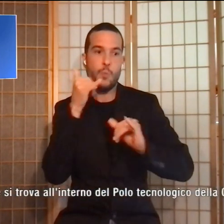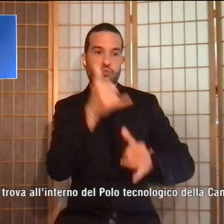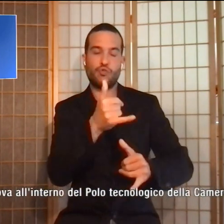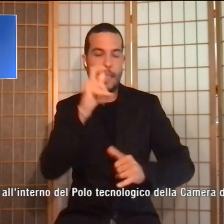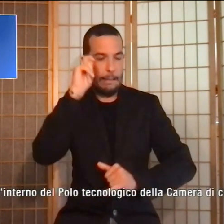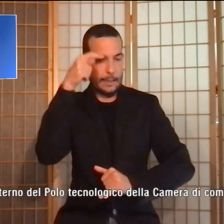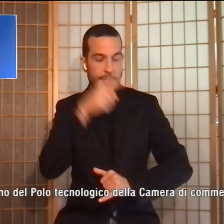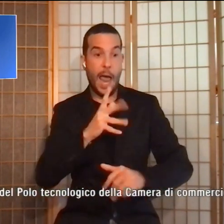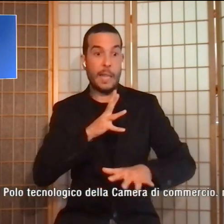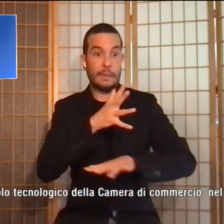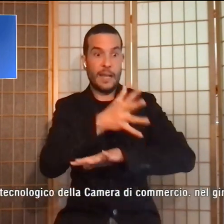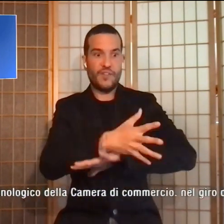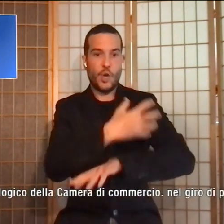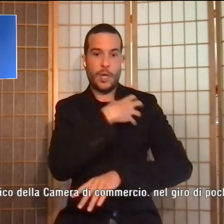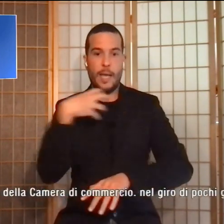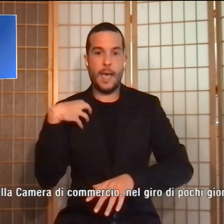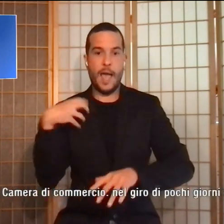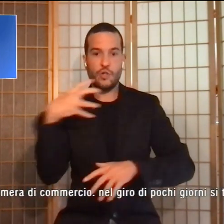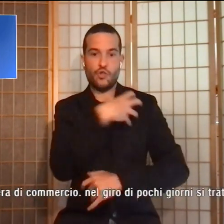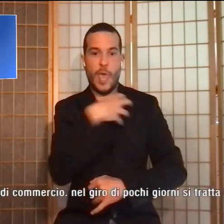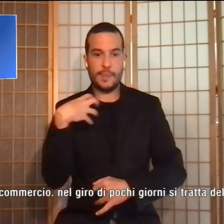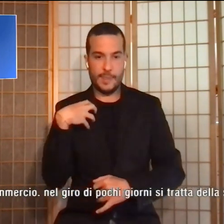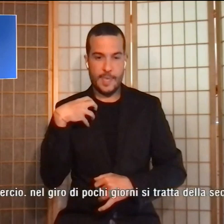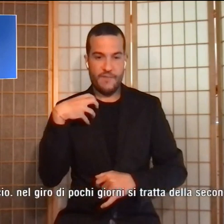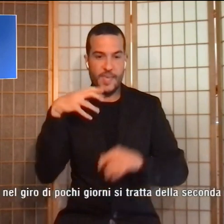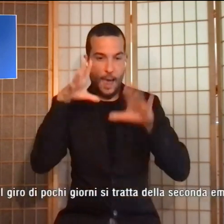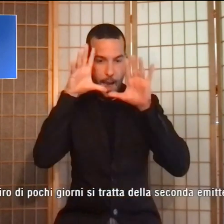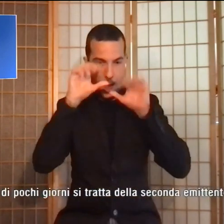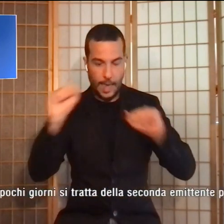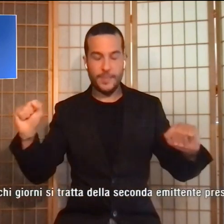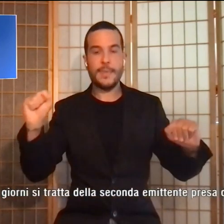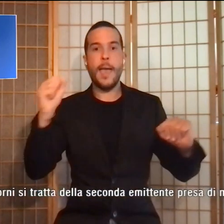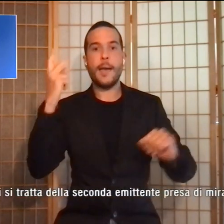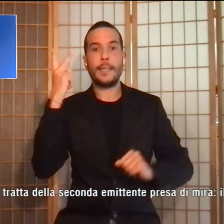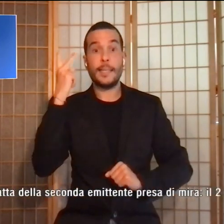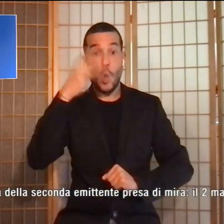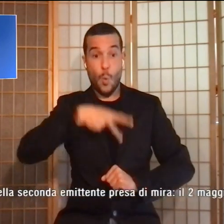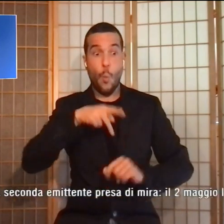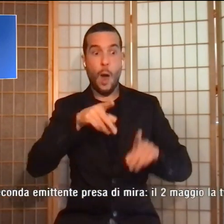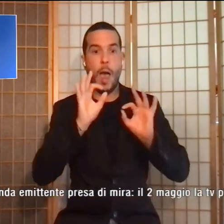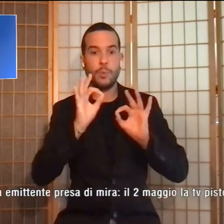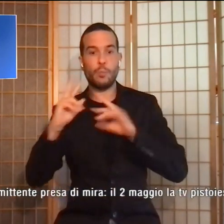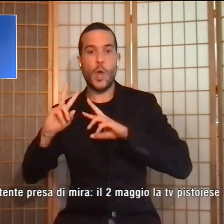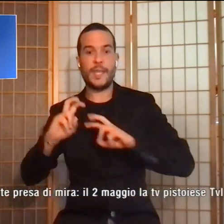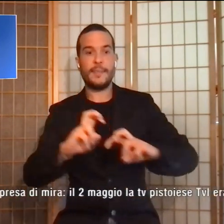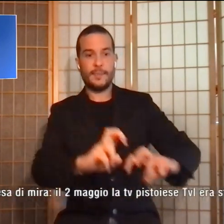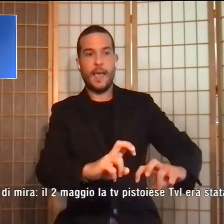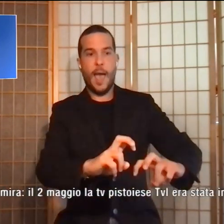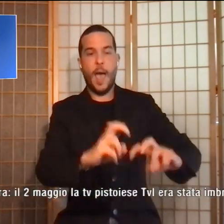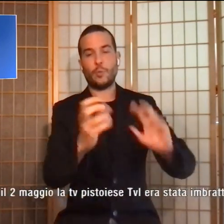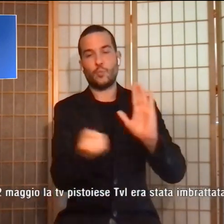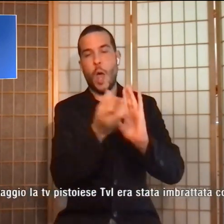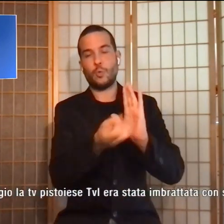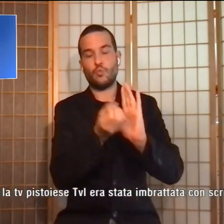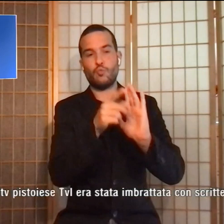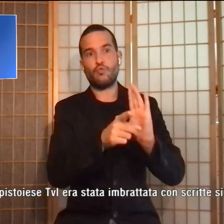scientifica e della digos della questura di Lucca che stanno indagando sull'accaduto, raccogliendo